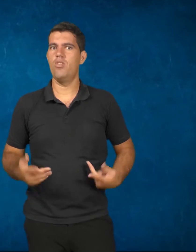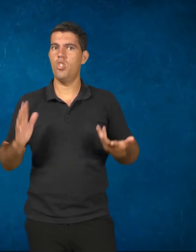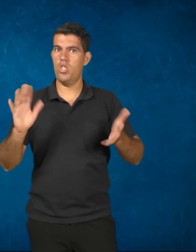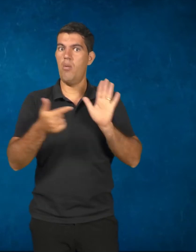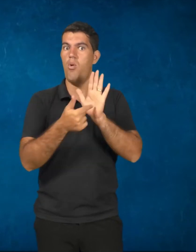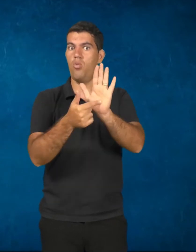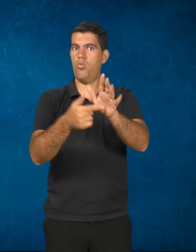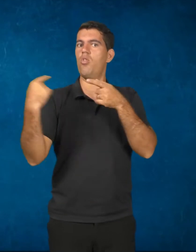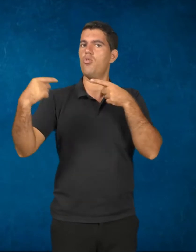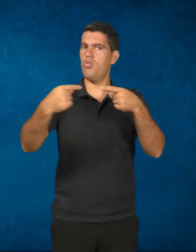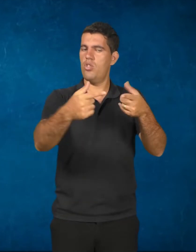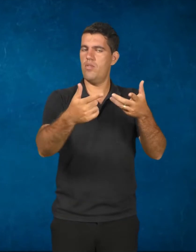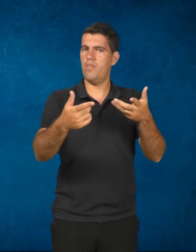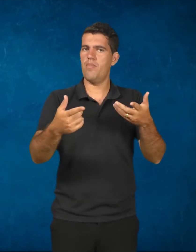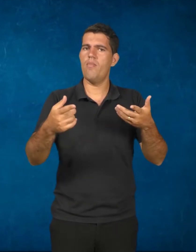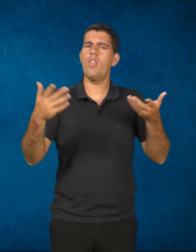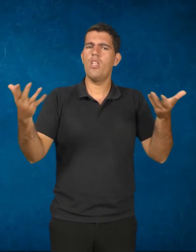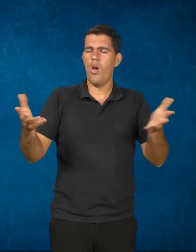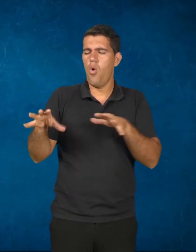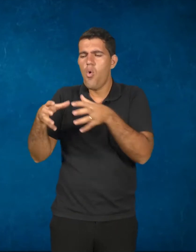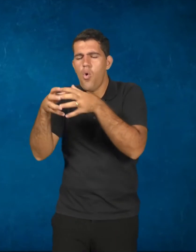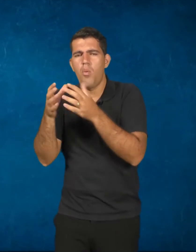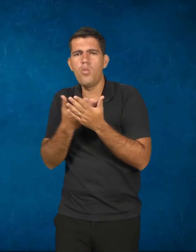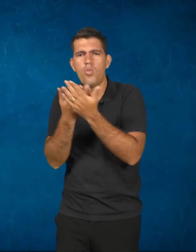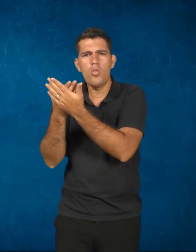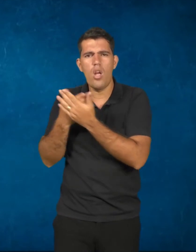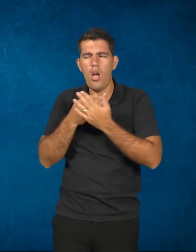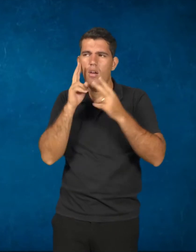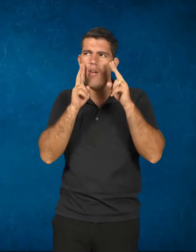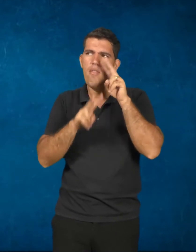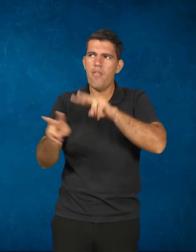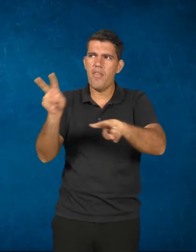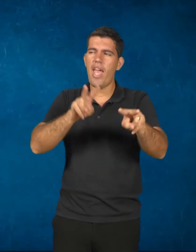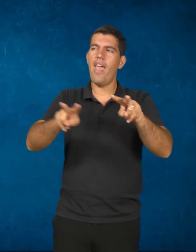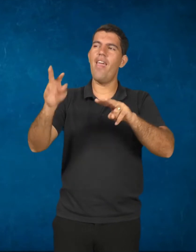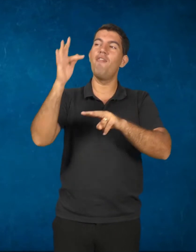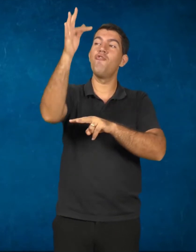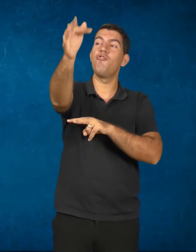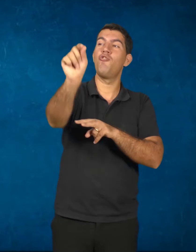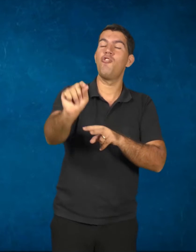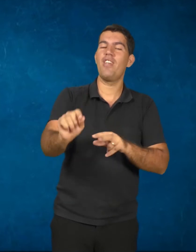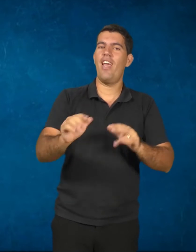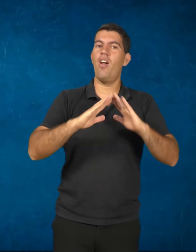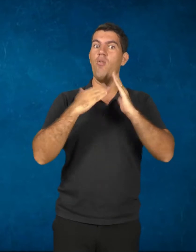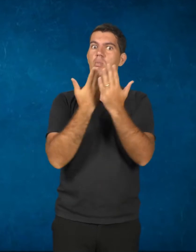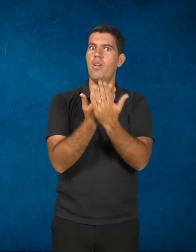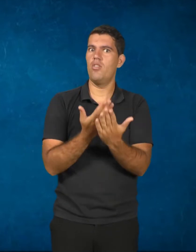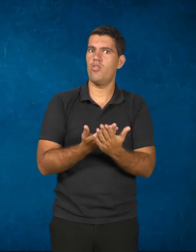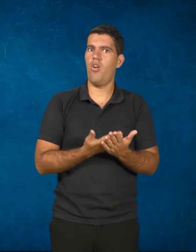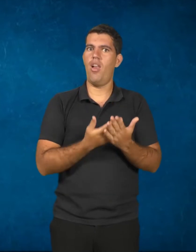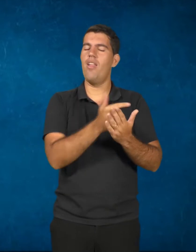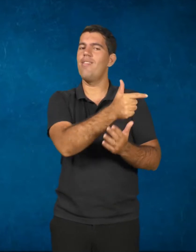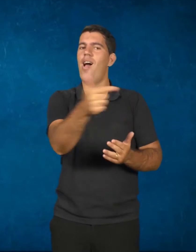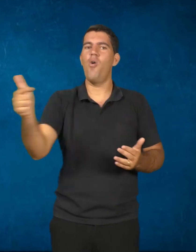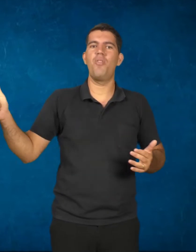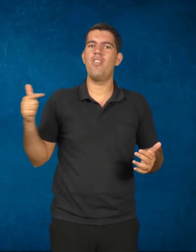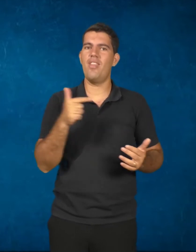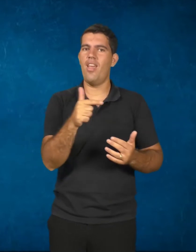pesquisadores. Então esses estudiosos vislumbravam uma escola que, primeiro, não tivesse apenas